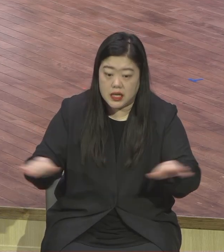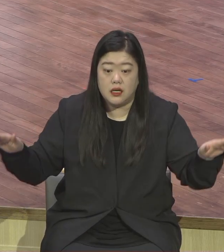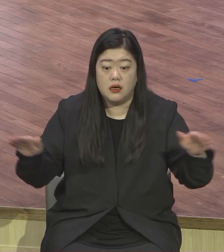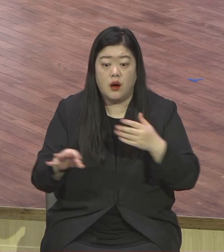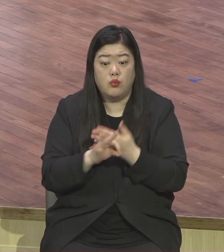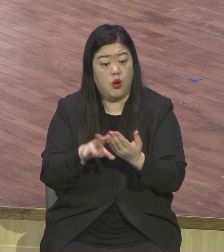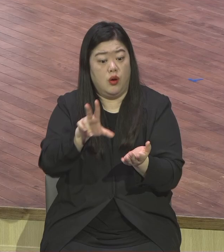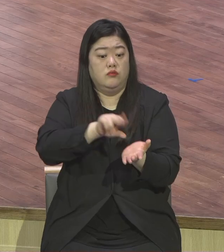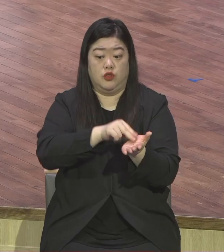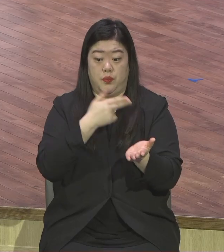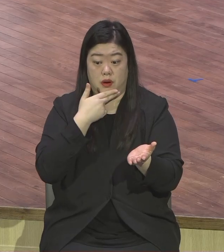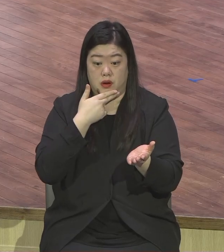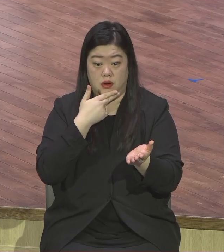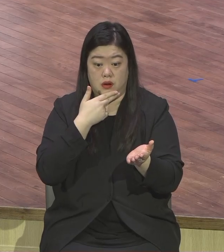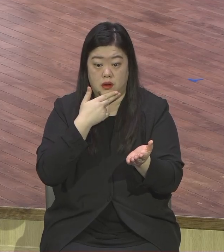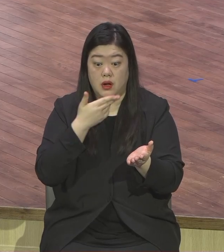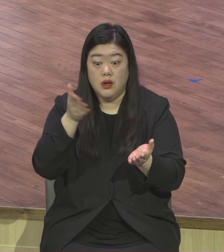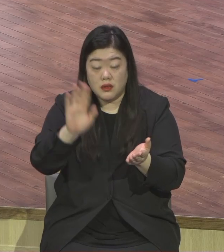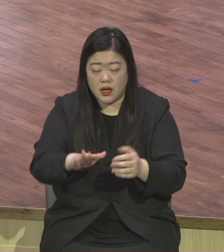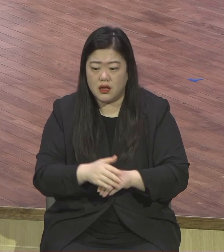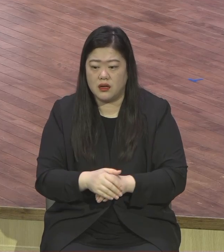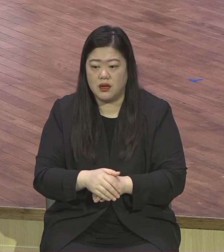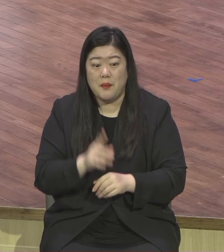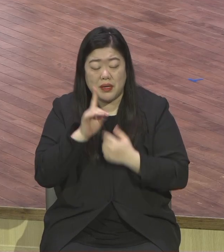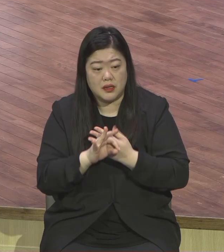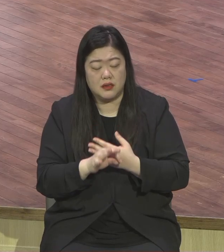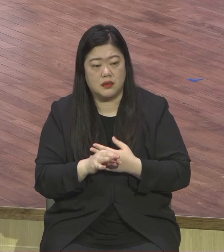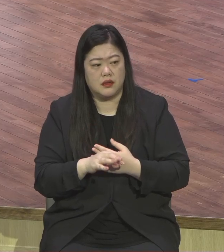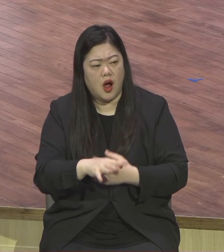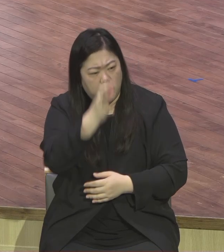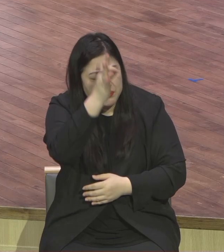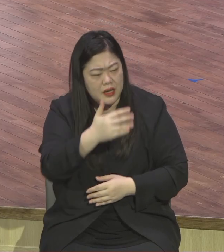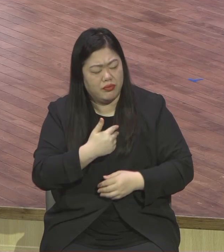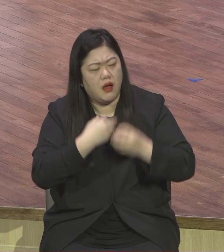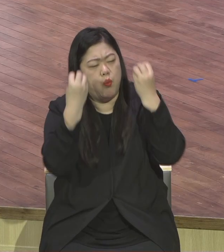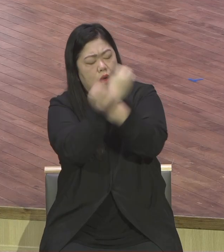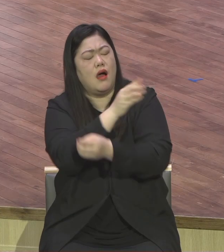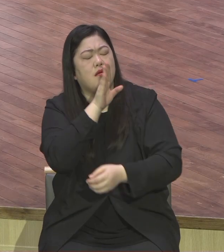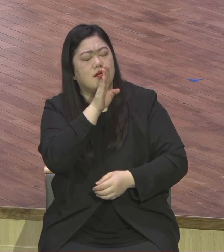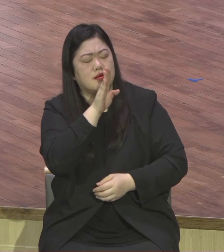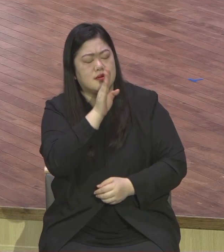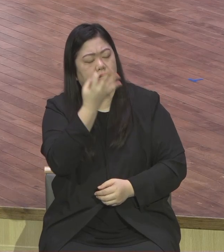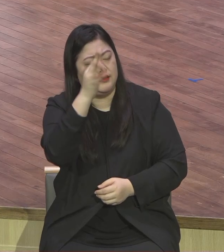오해했다라고 대화를 풀면 어쩌면 더 이상 잘못될 수도 있다. 그러니까